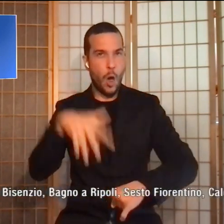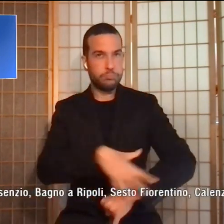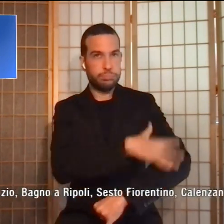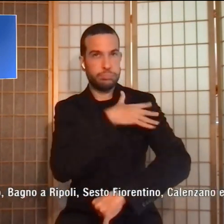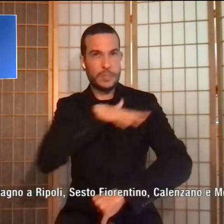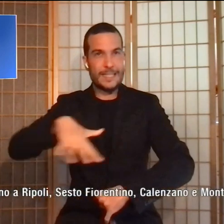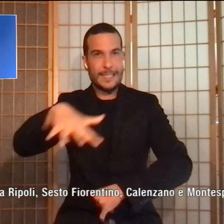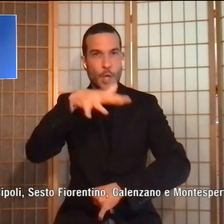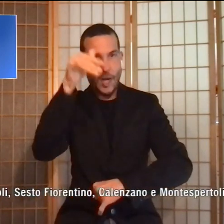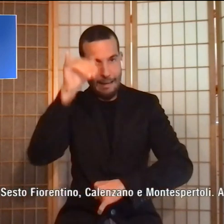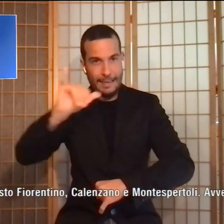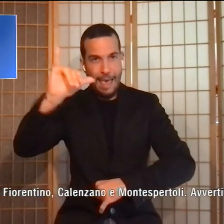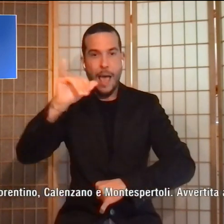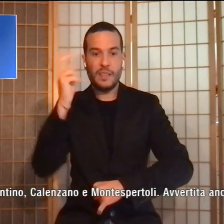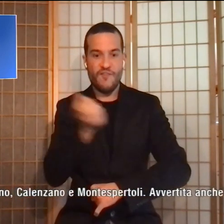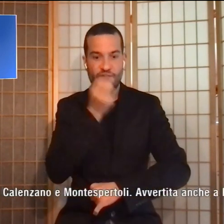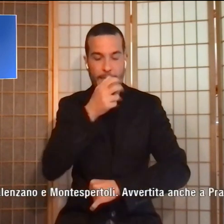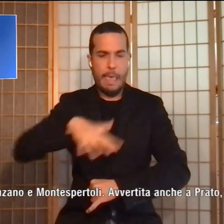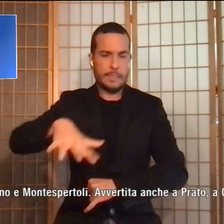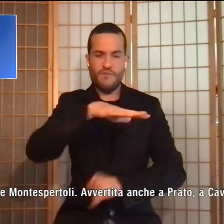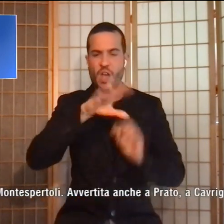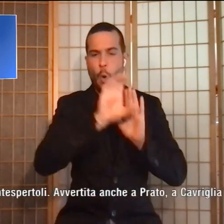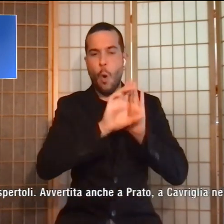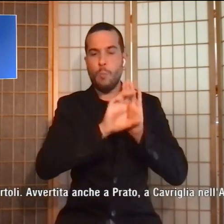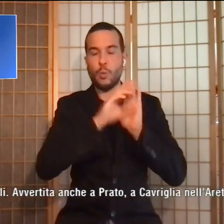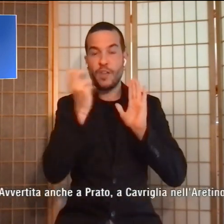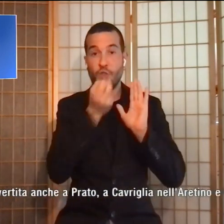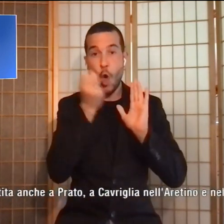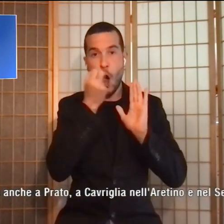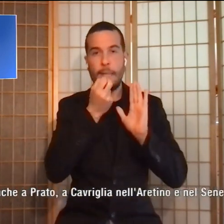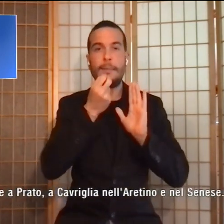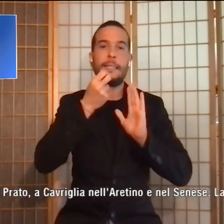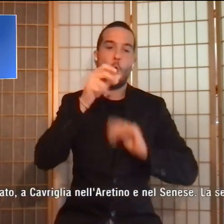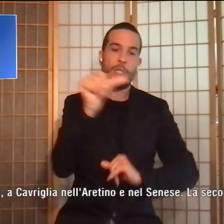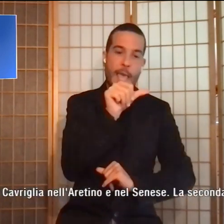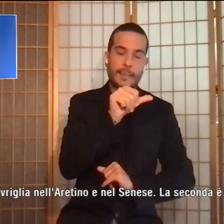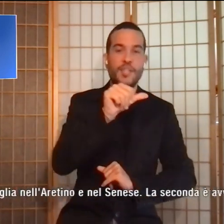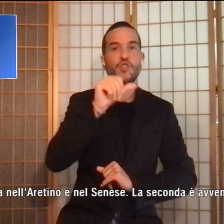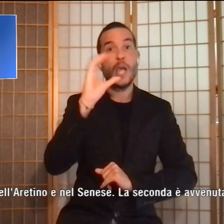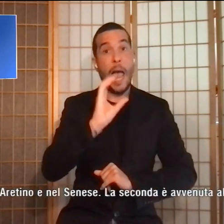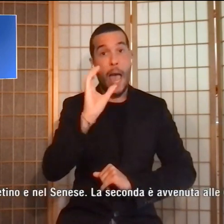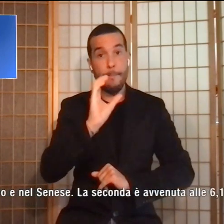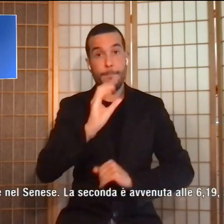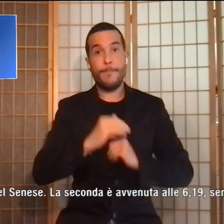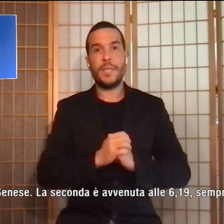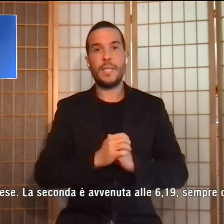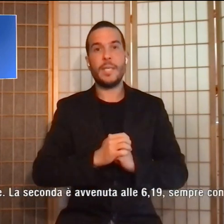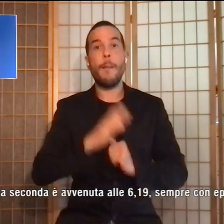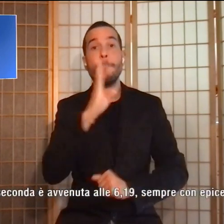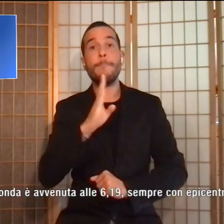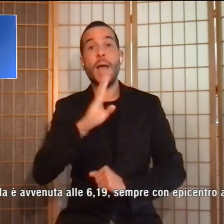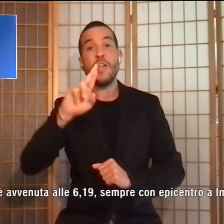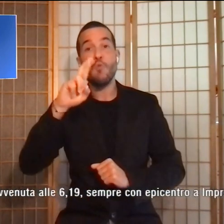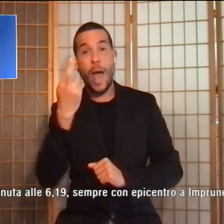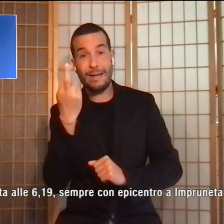a Firenze e in vari comuni del Fiorentino come Scandicci, Campi Bisenzio, Bagno Arripoli, Sesto